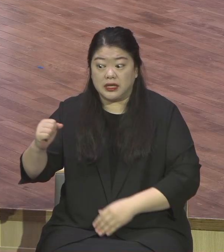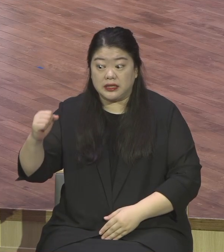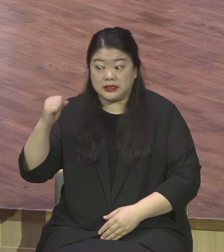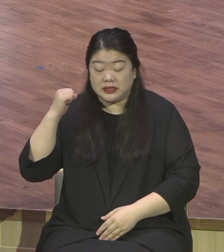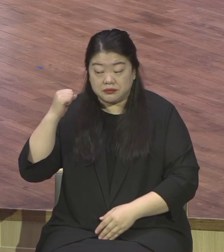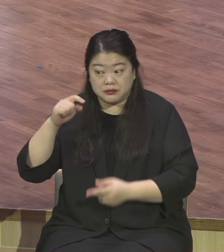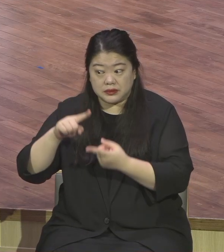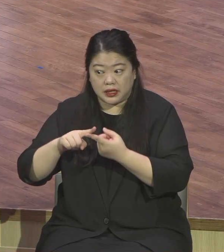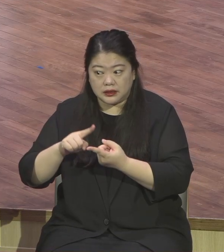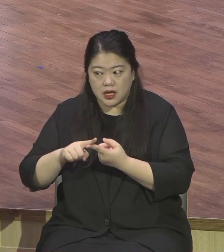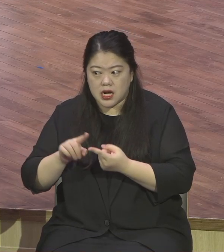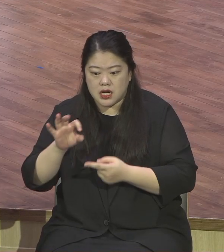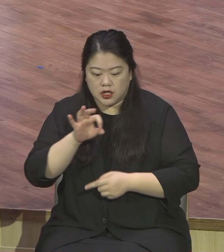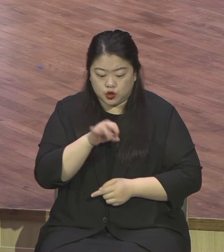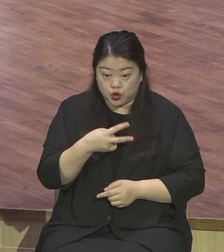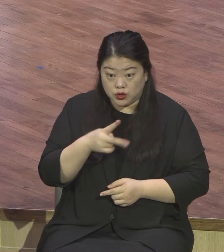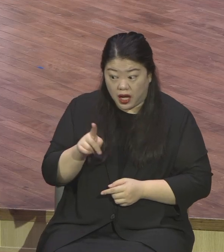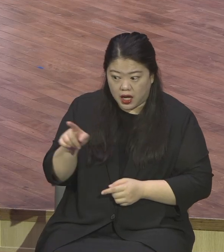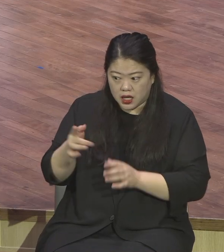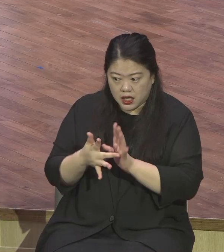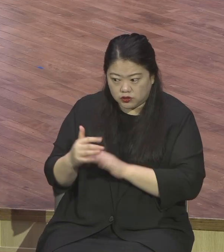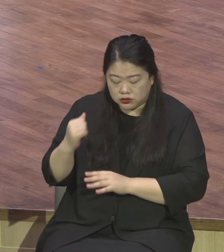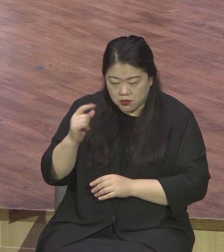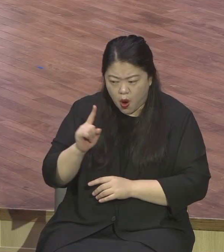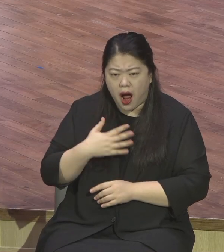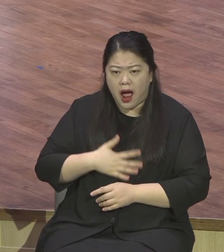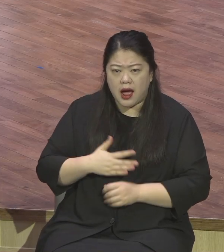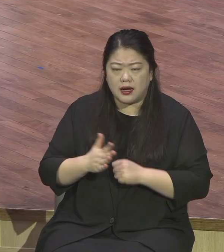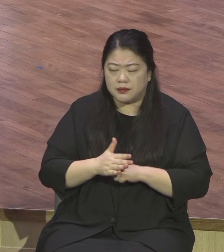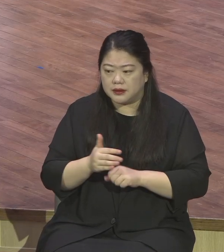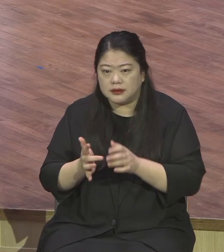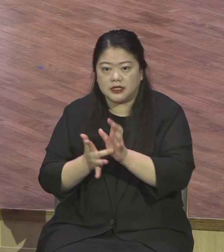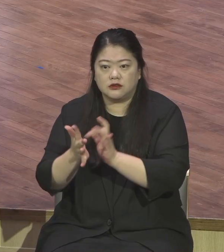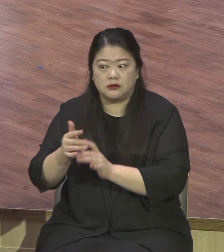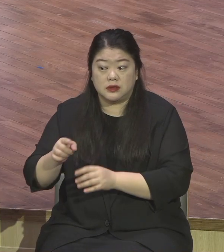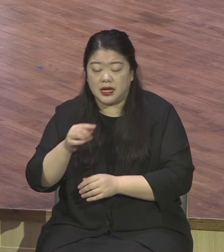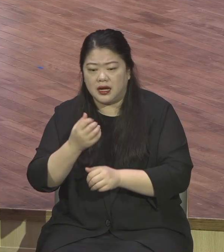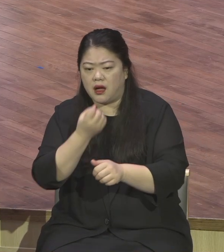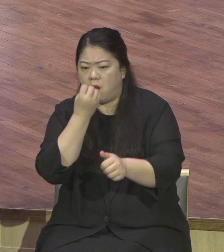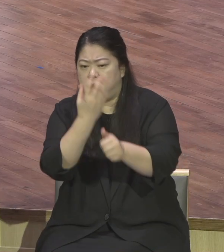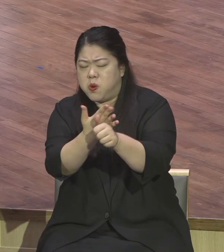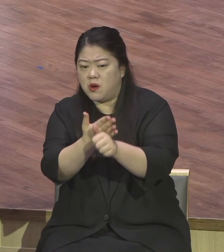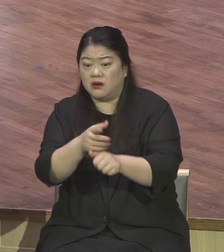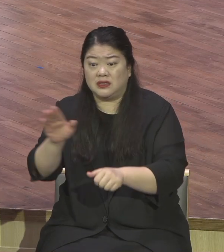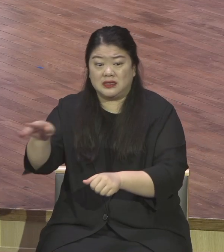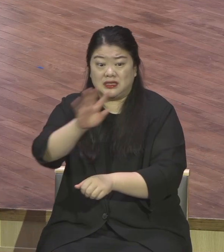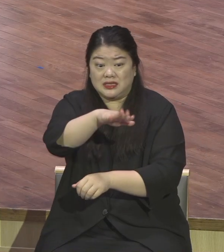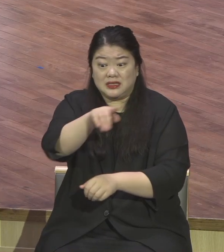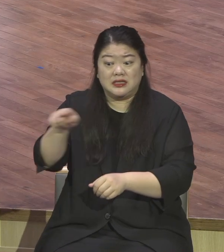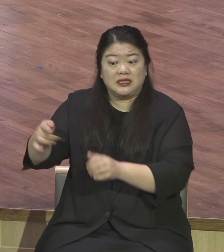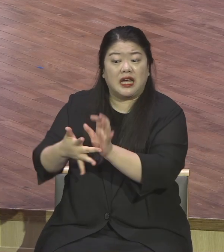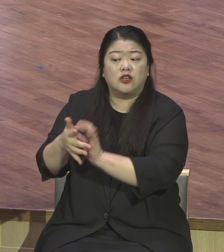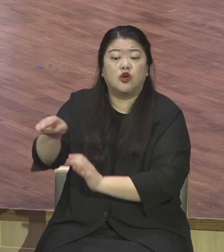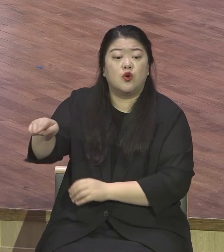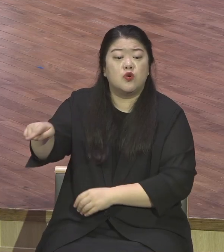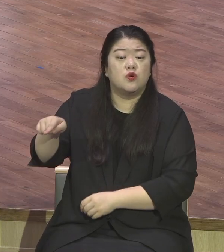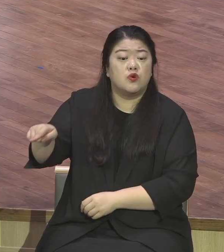지금 온 것입니다. 예수님은 저항 없이 순수하게 이들에게 체포되셨고